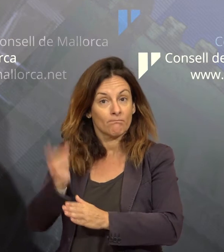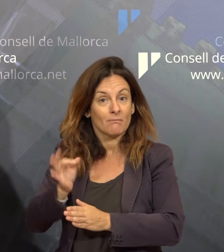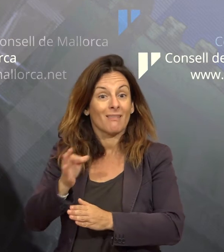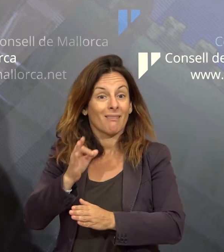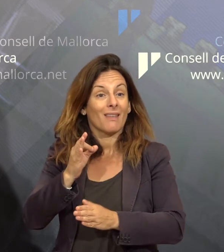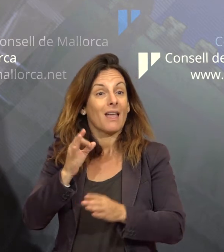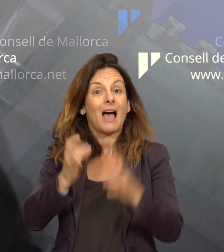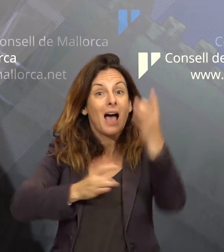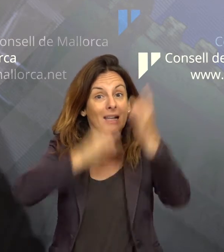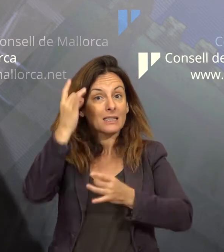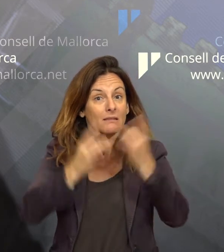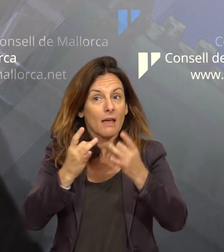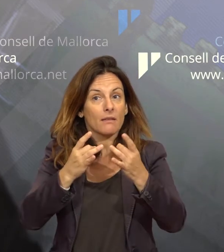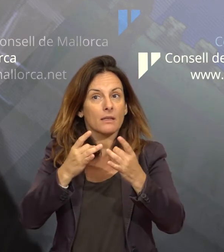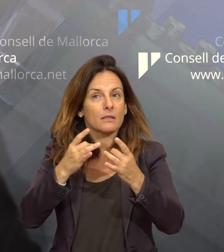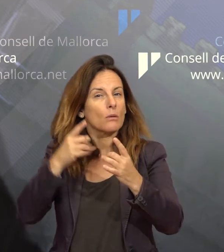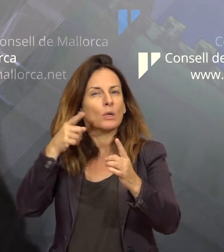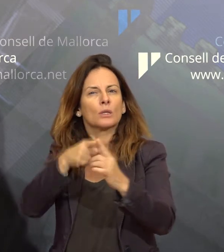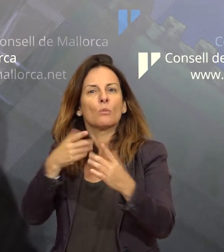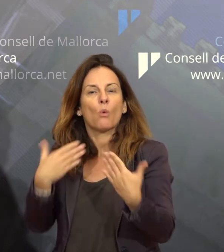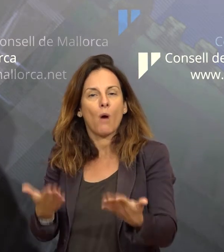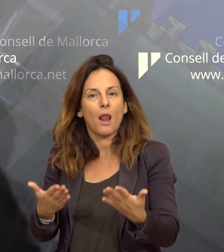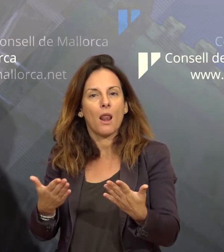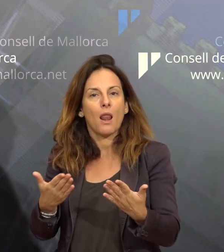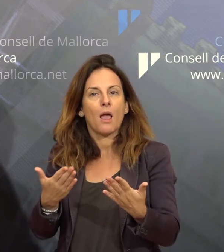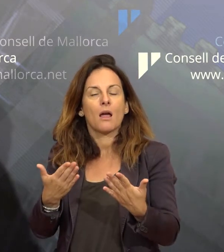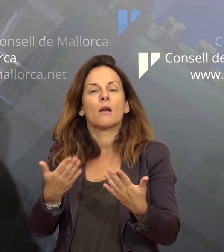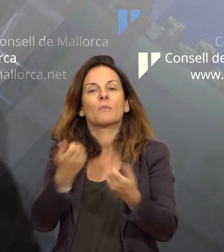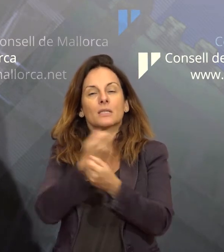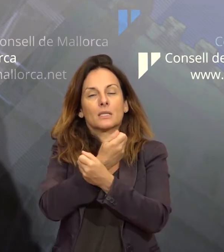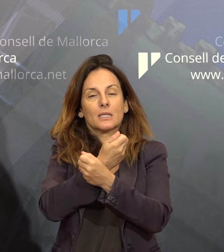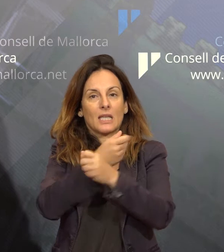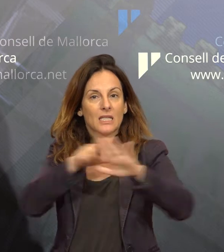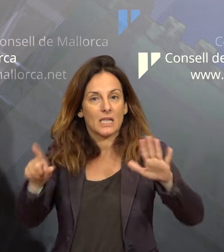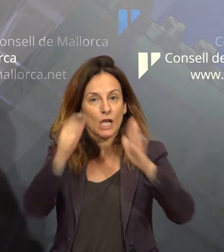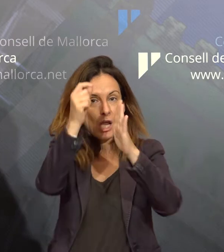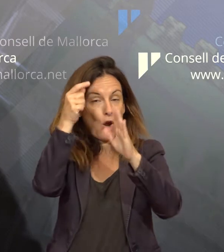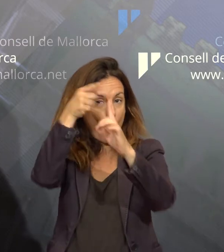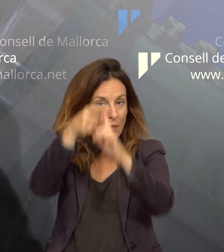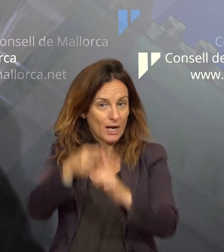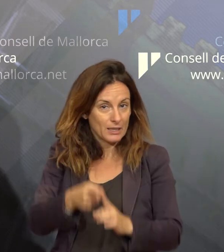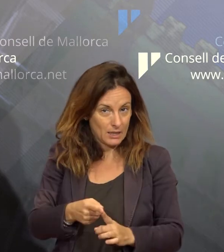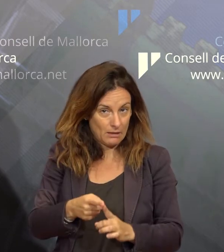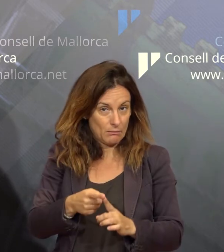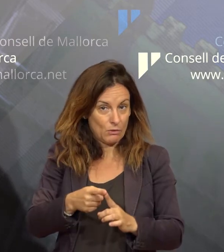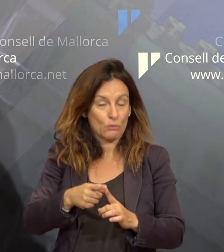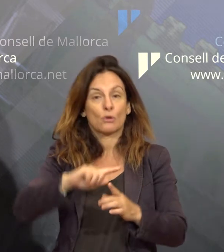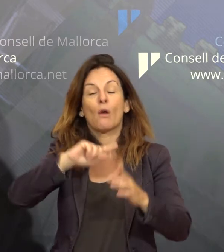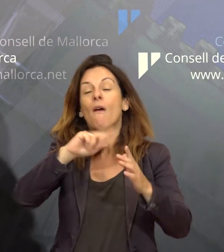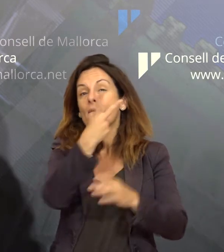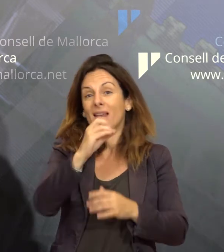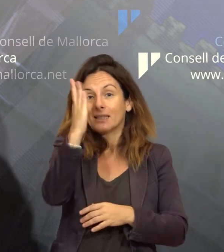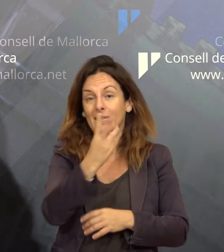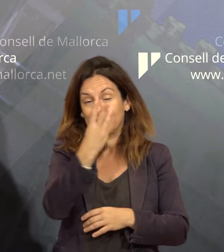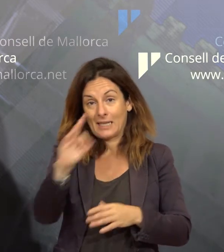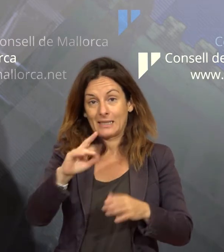o conduïn a poder aconseguir els 17 objectius de desenvolupament sostenible que marca la gent de 20-30 de la Unió Europea. Les